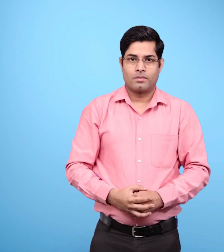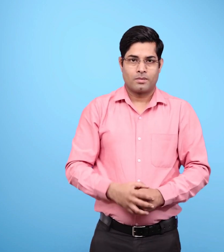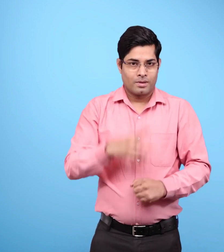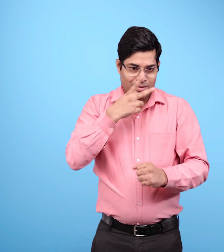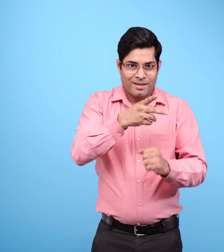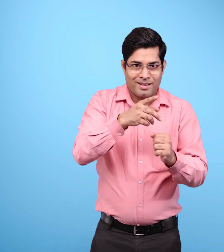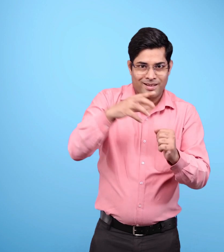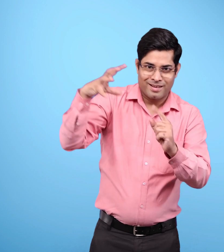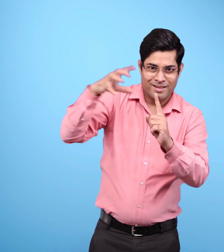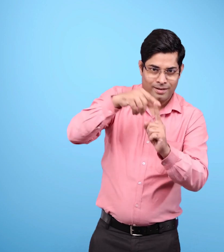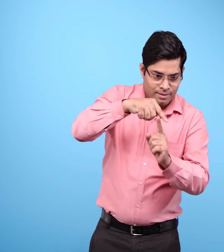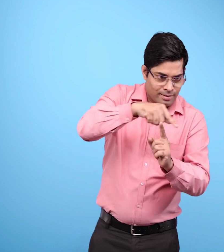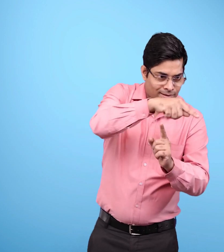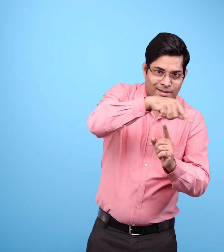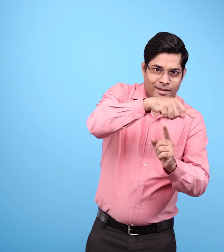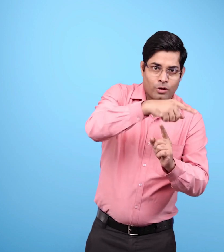अब दोनों बिंदूओं को मिला दें